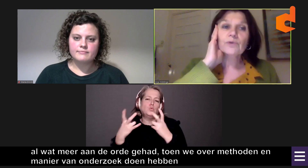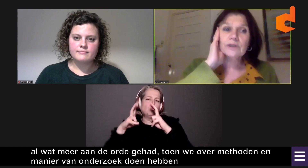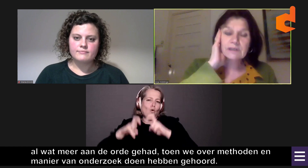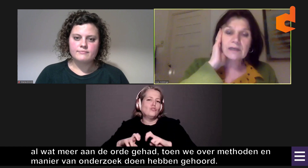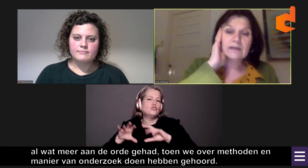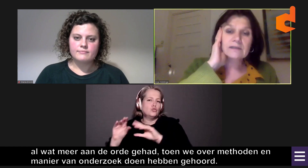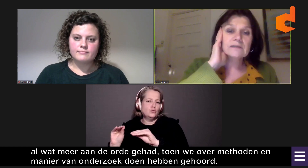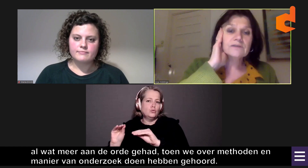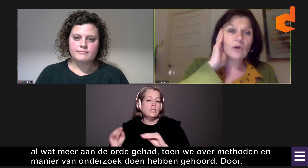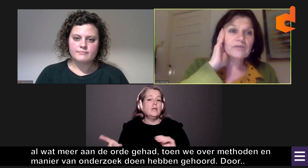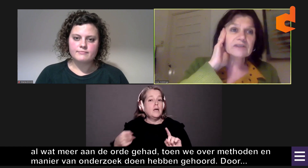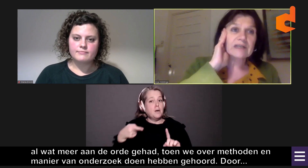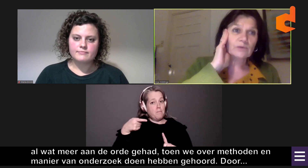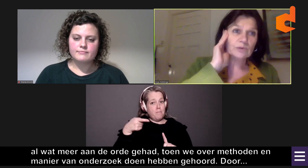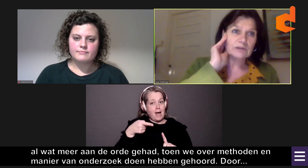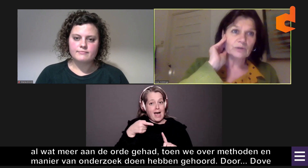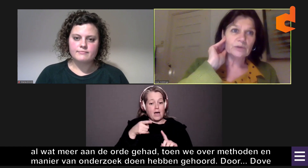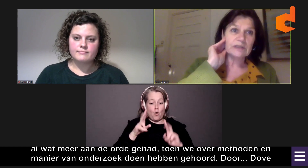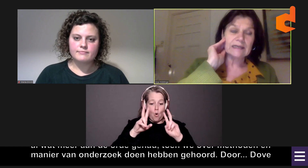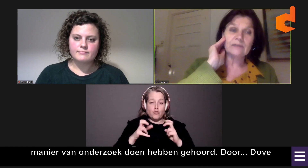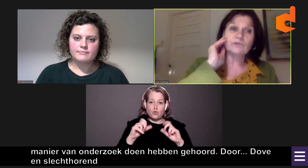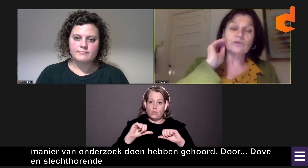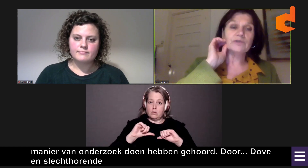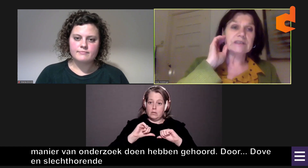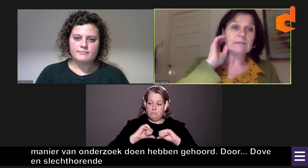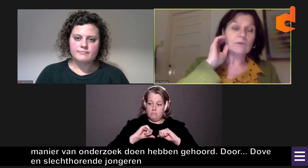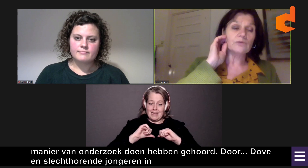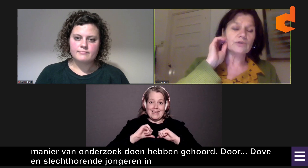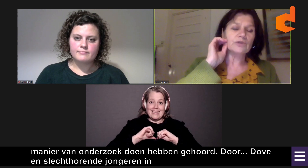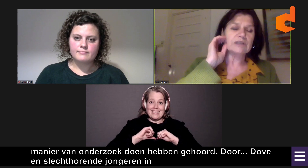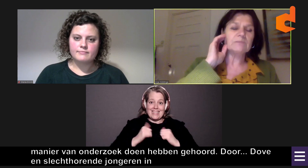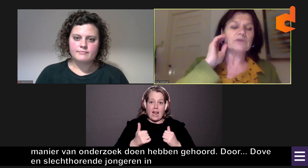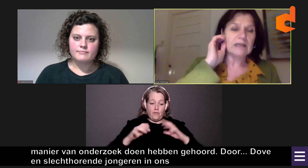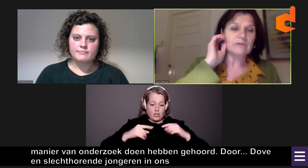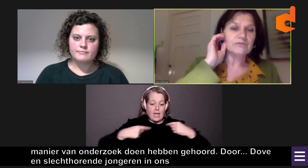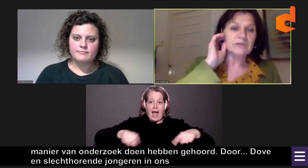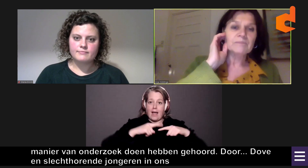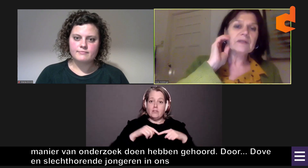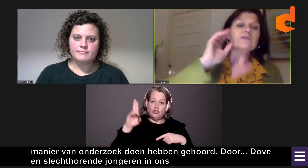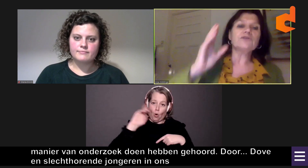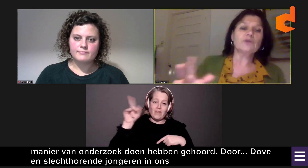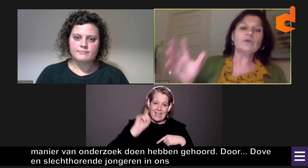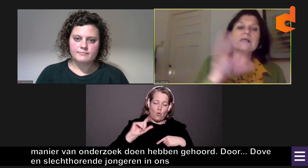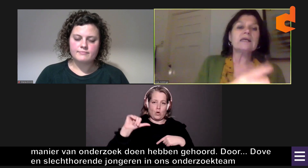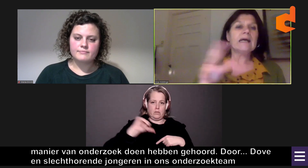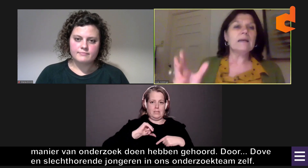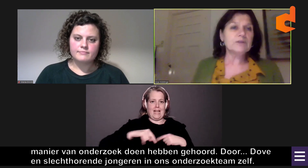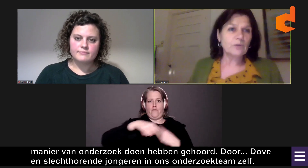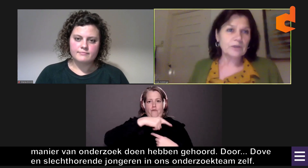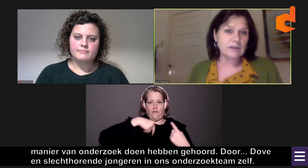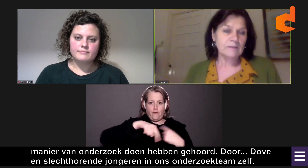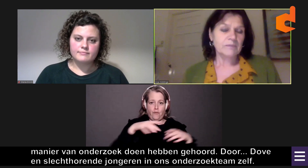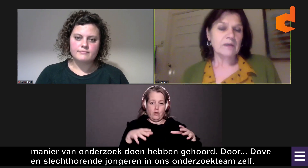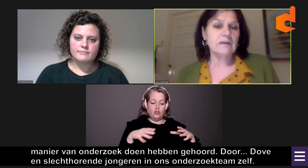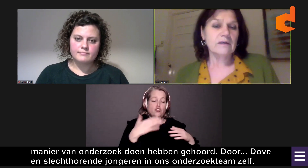Door dove en slechthorende jongeren in ons onderzoeksteam zelf. Dus jongeren hebben